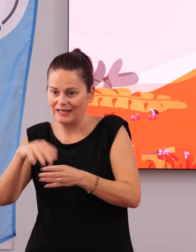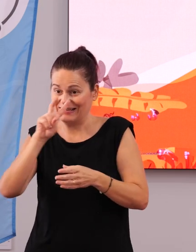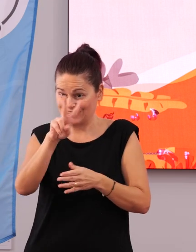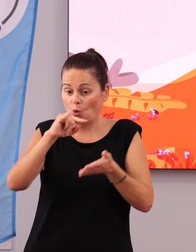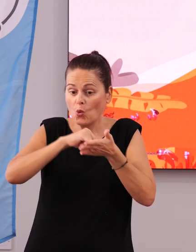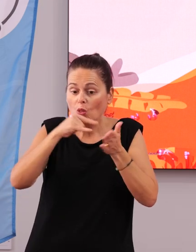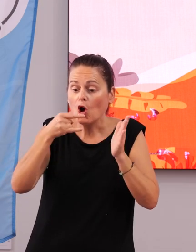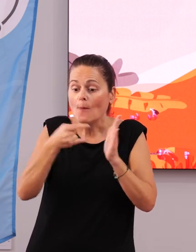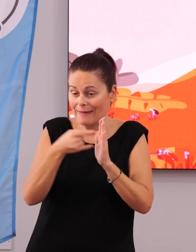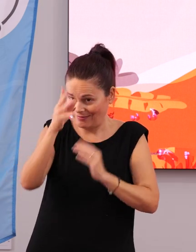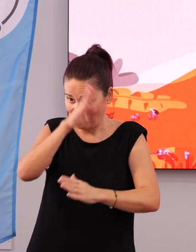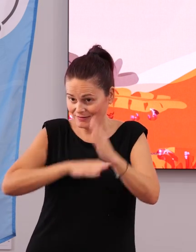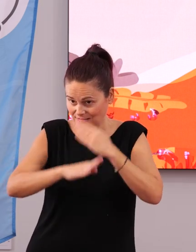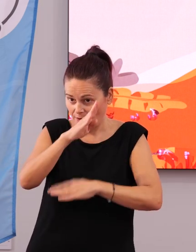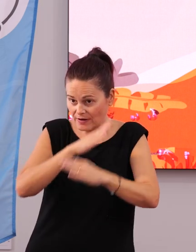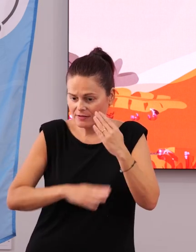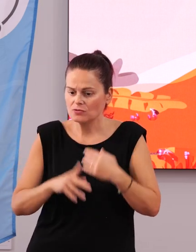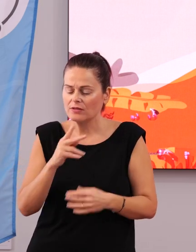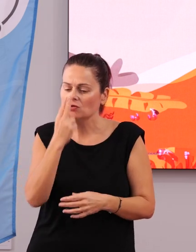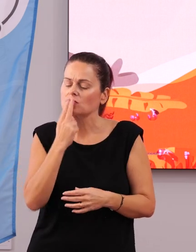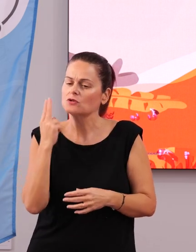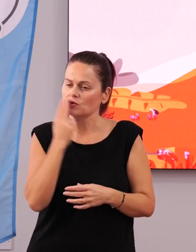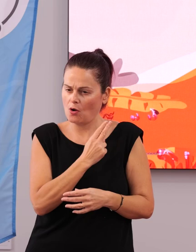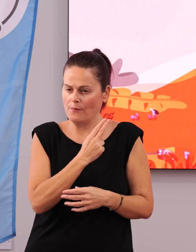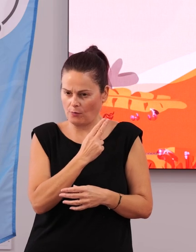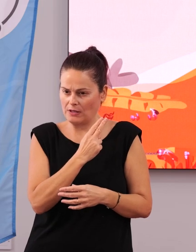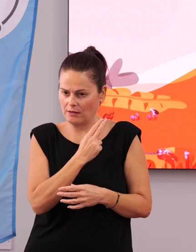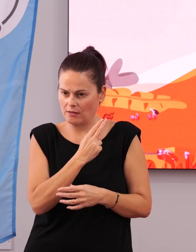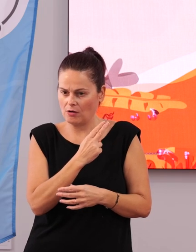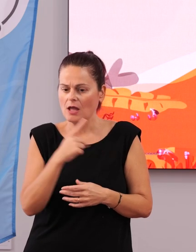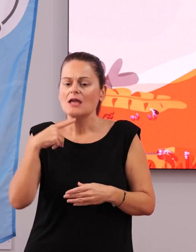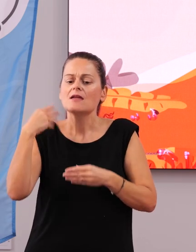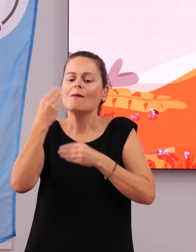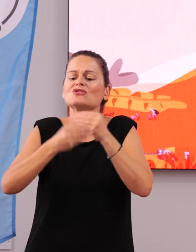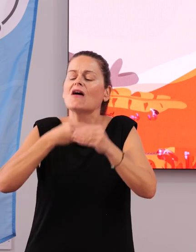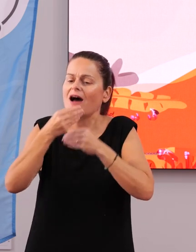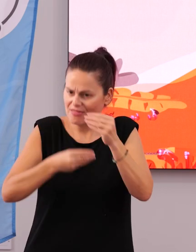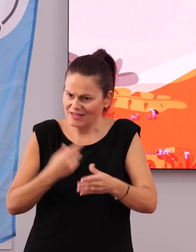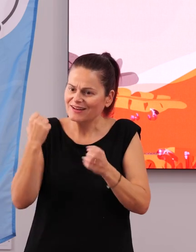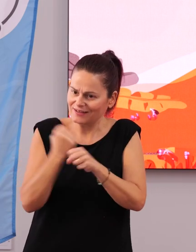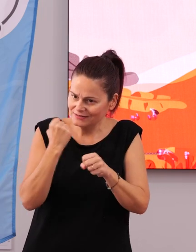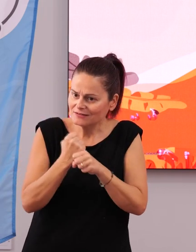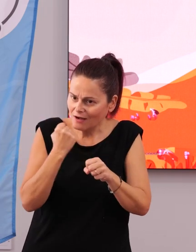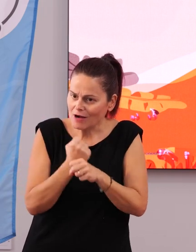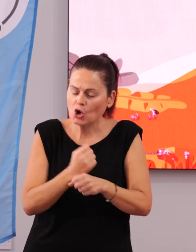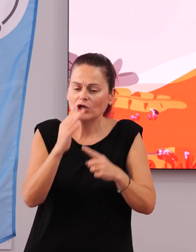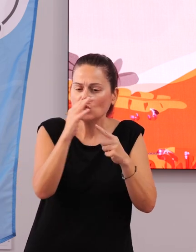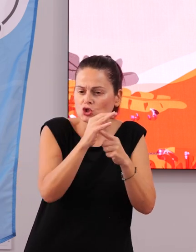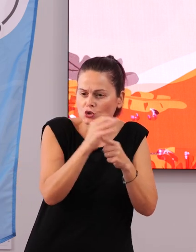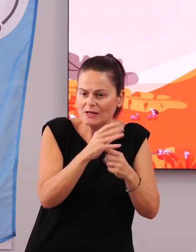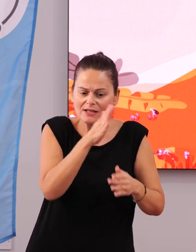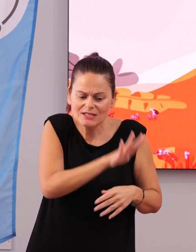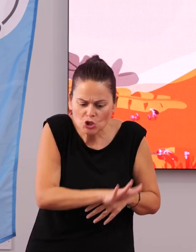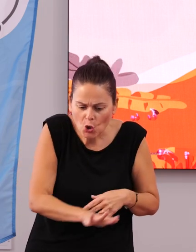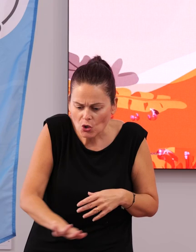plan de discapacidad nos comprometemos y vamos a materializar ese trabajo de hacer que todos los